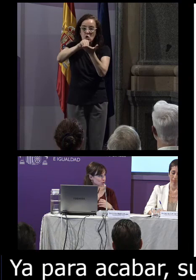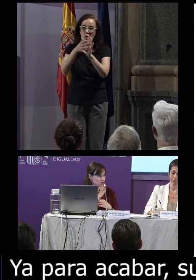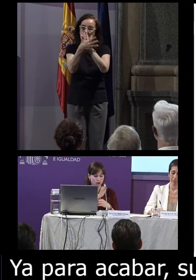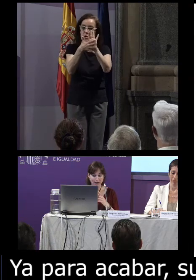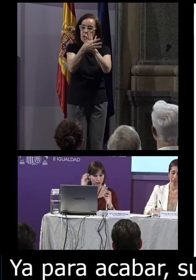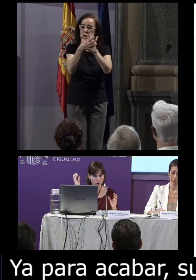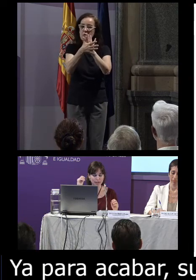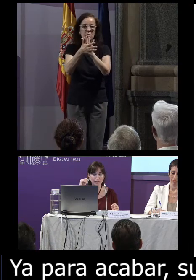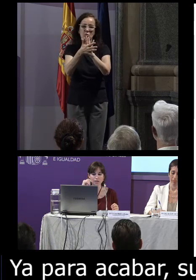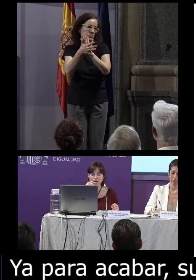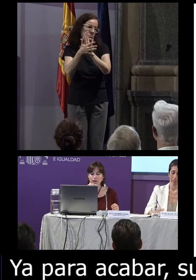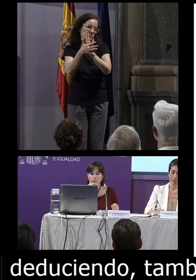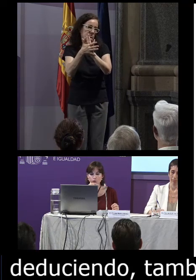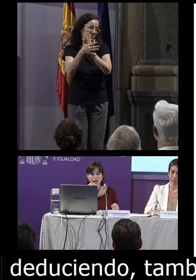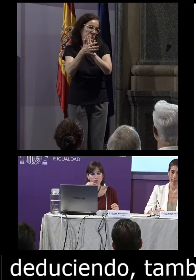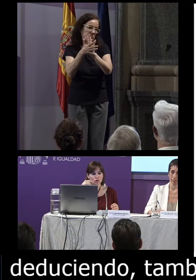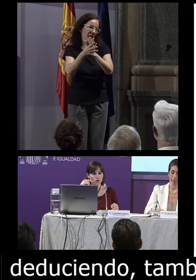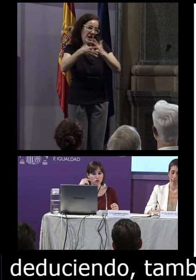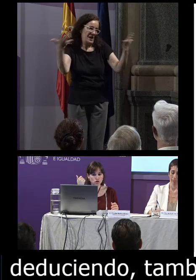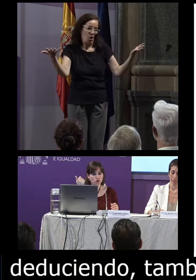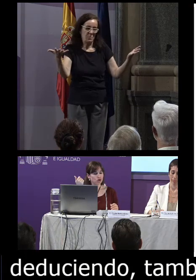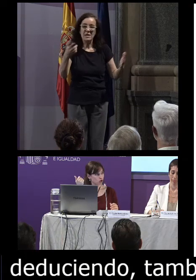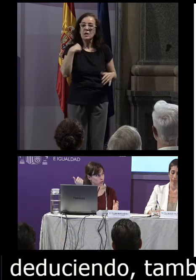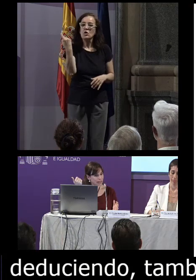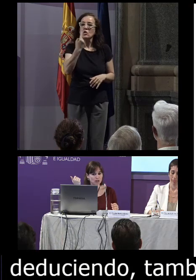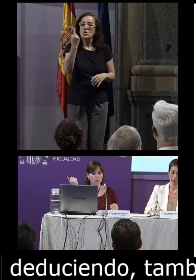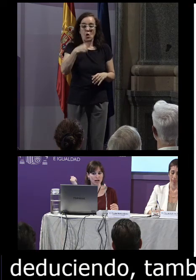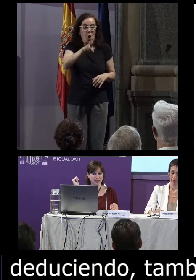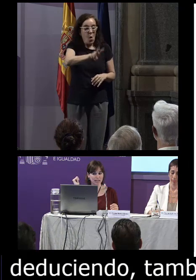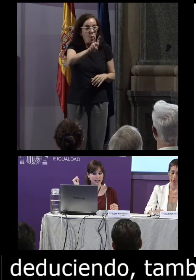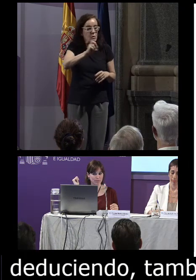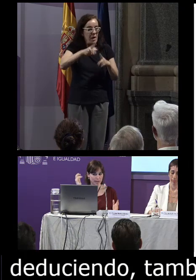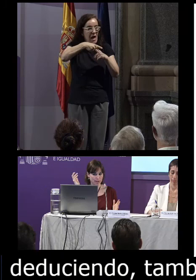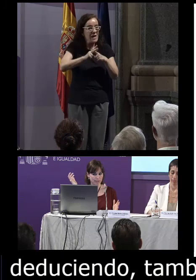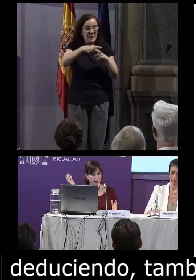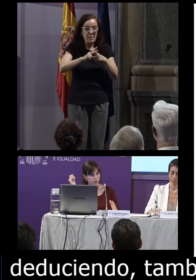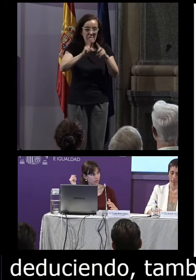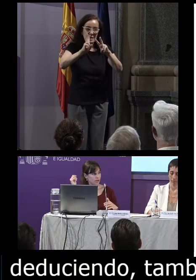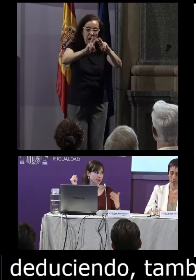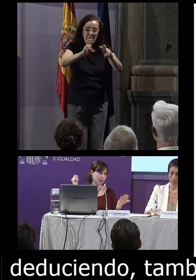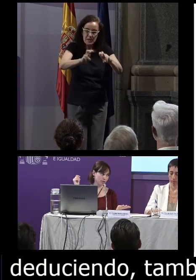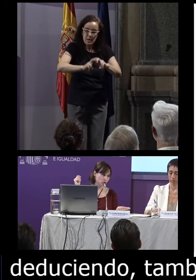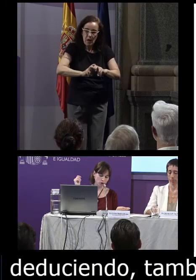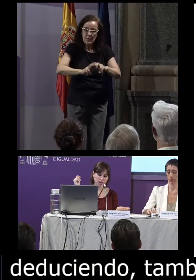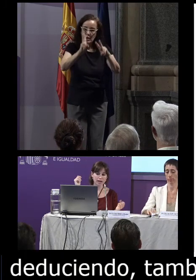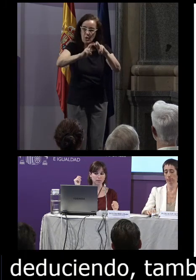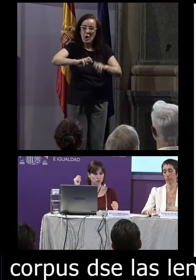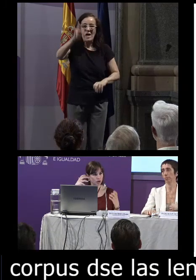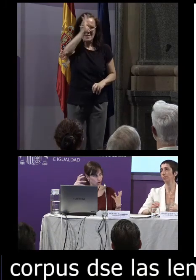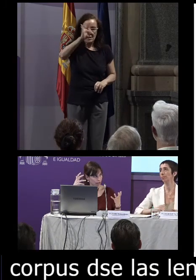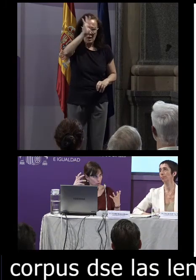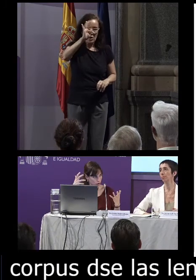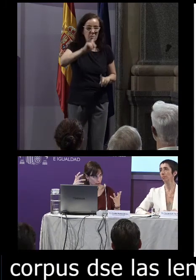signos son enormes por un lado no solo son útiles como herramienta de investigación investigación teórica